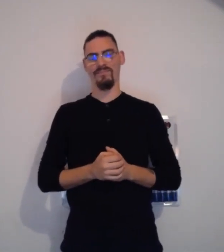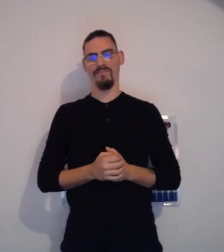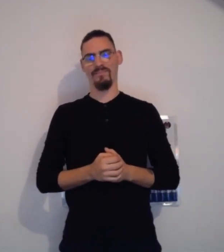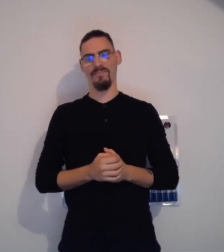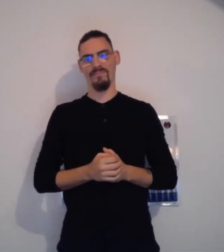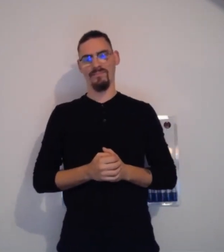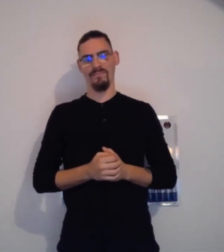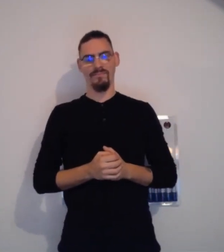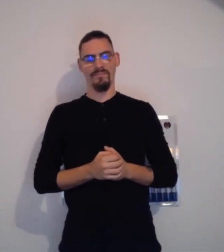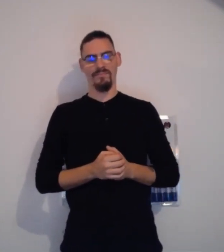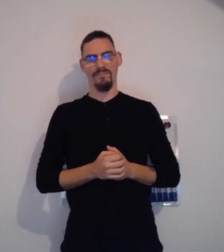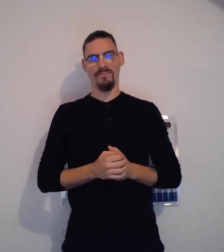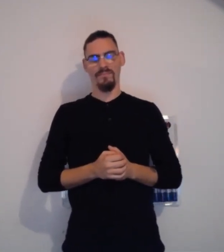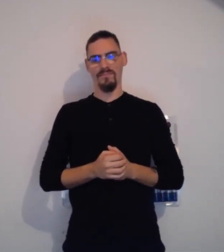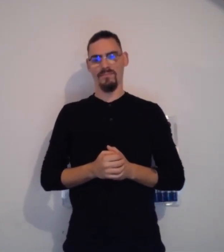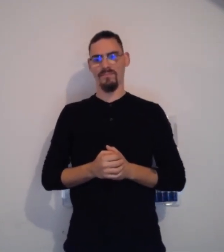qu'une ambulance est dans le coin, par exemple.